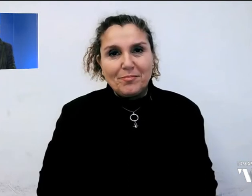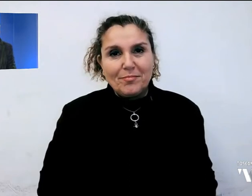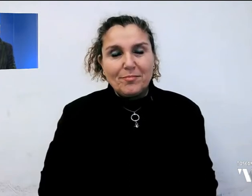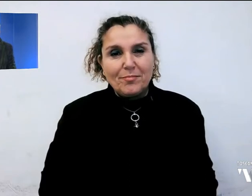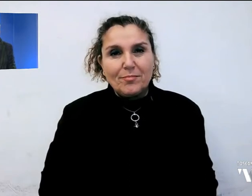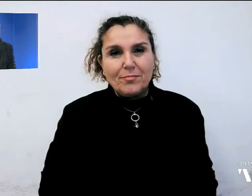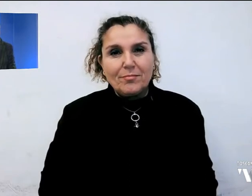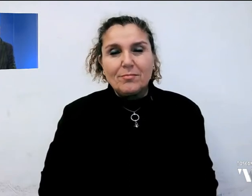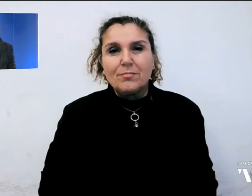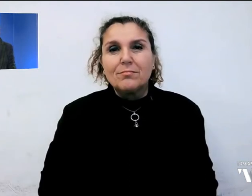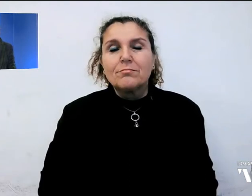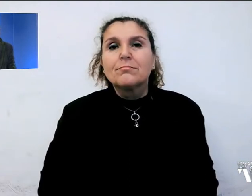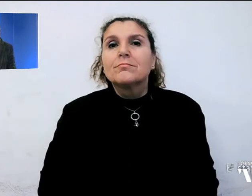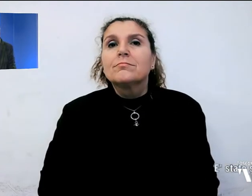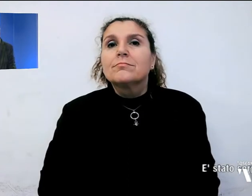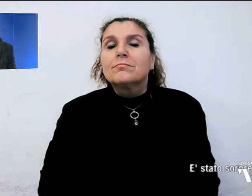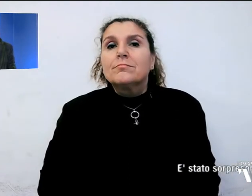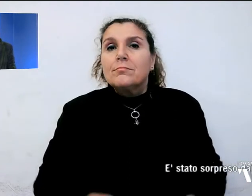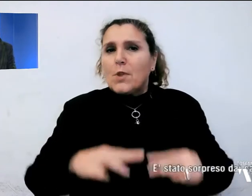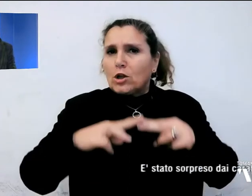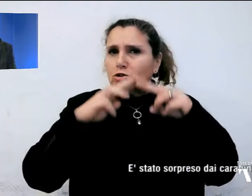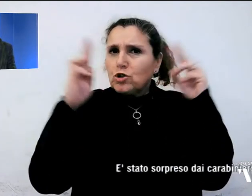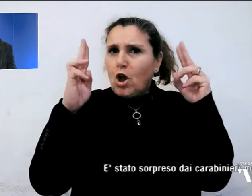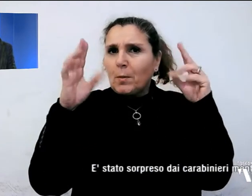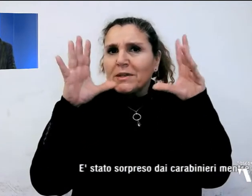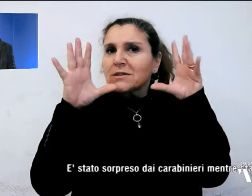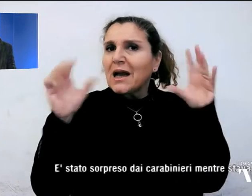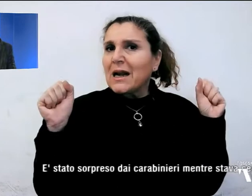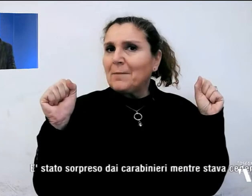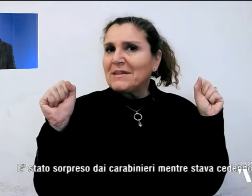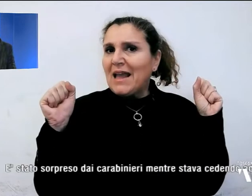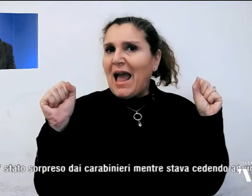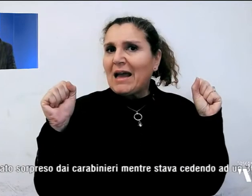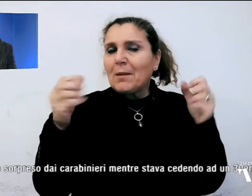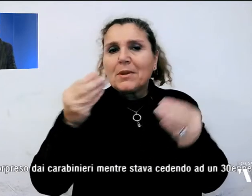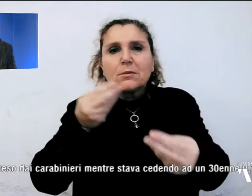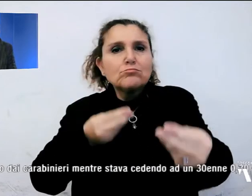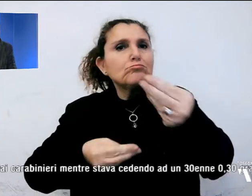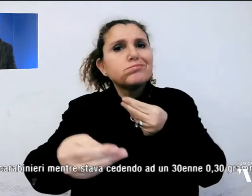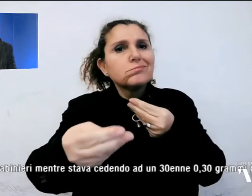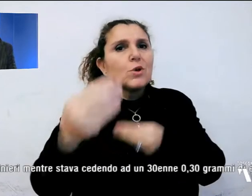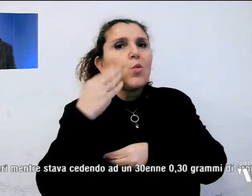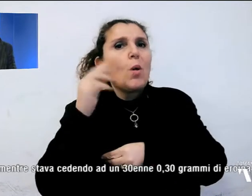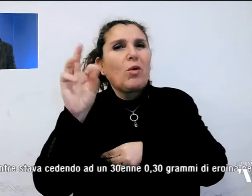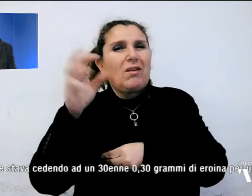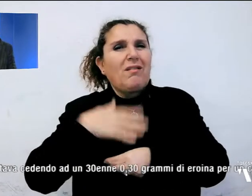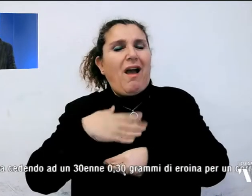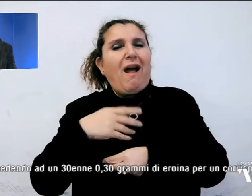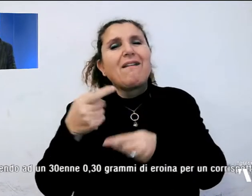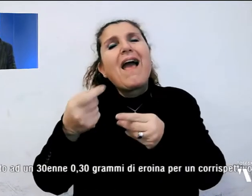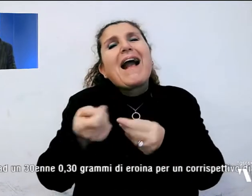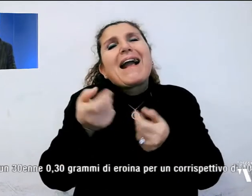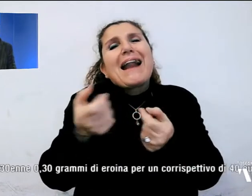È stato sorpreso dai carabinieri mentre stava cedendo ad un trentenne alcuni grammi di eroina